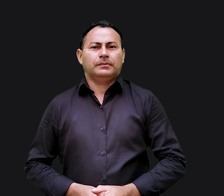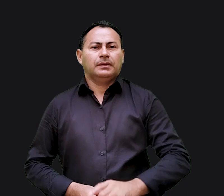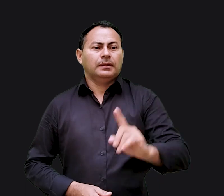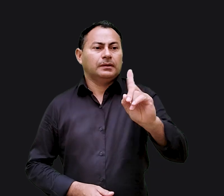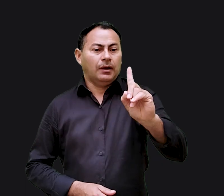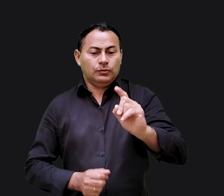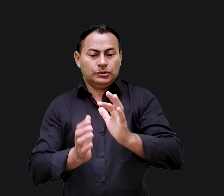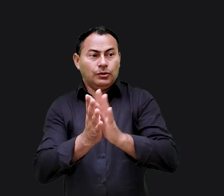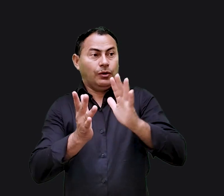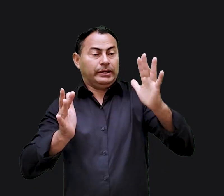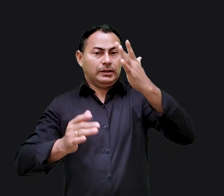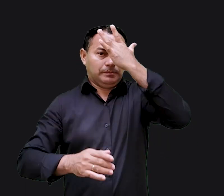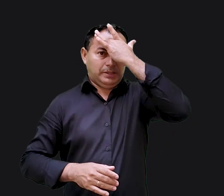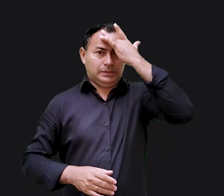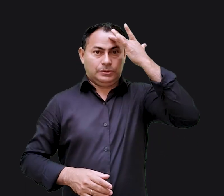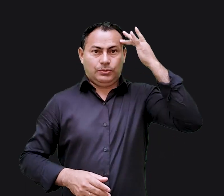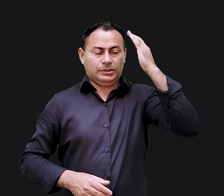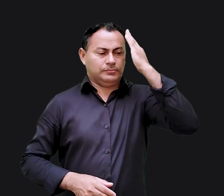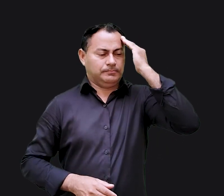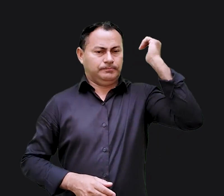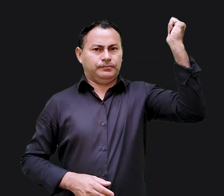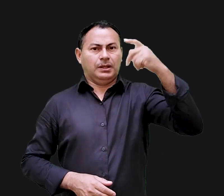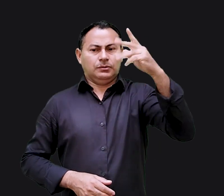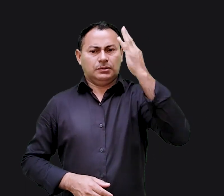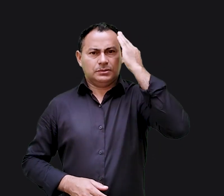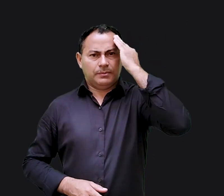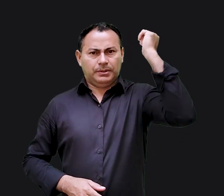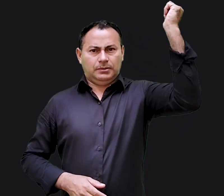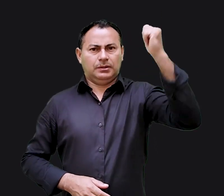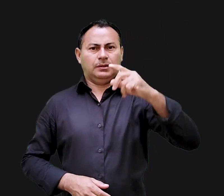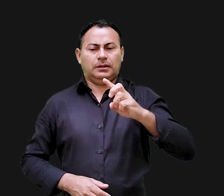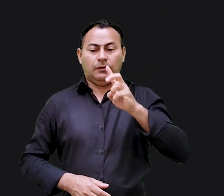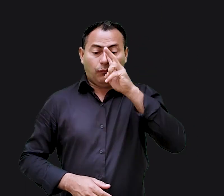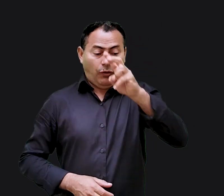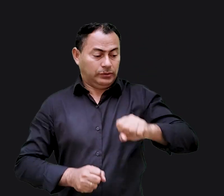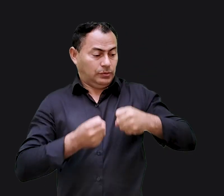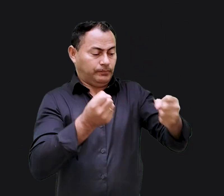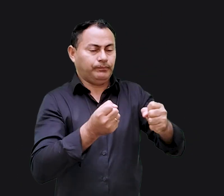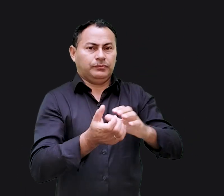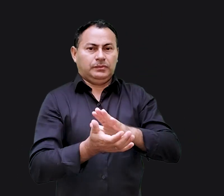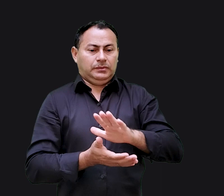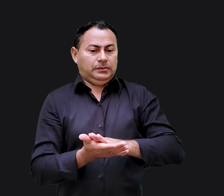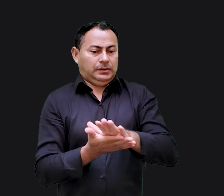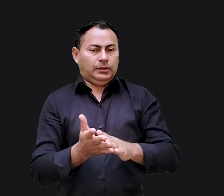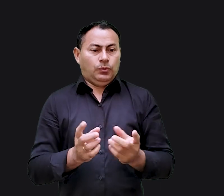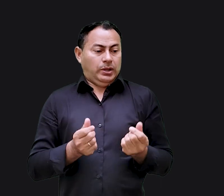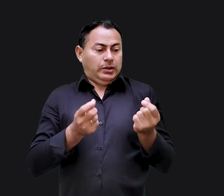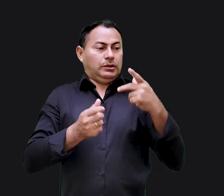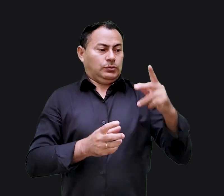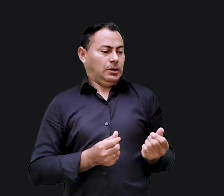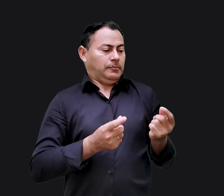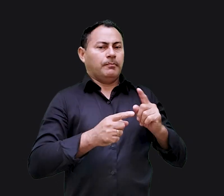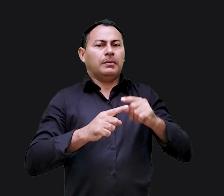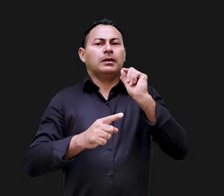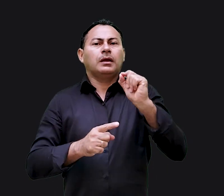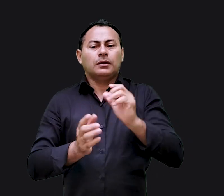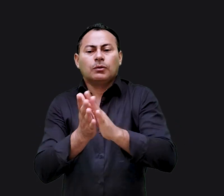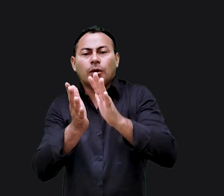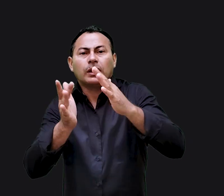Não se glorie o sábio em sua sabedoria, nem o forte em sua força, nem o rico em sua riqueza, mas